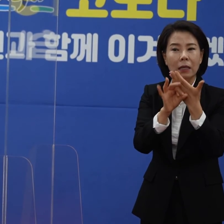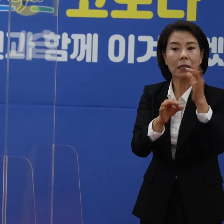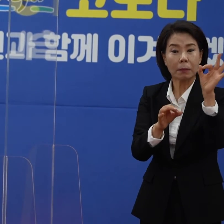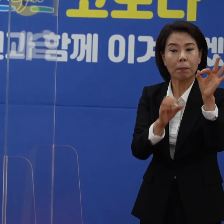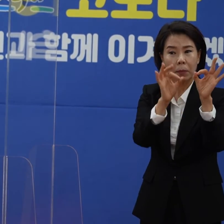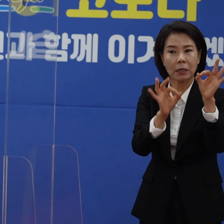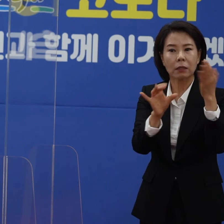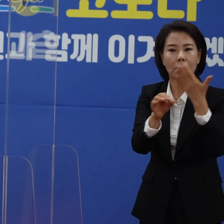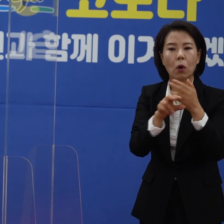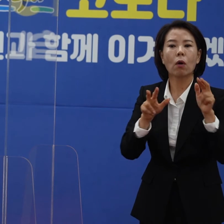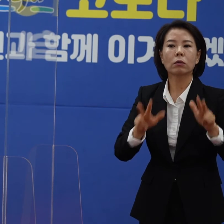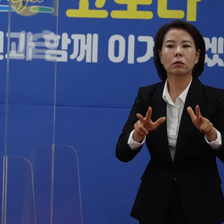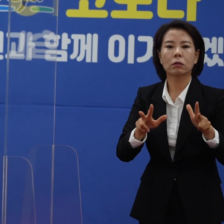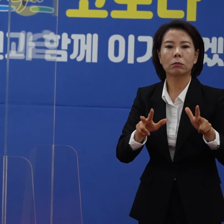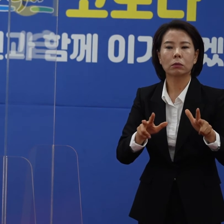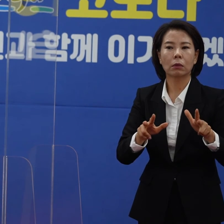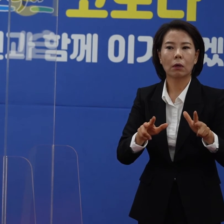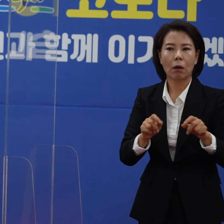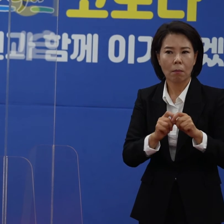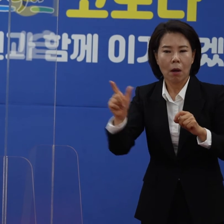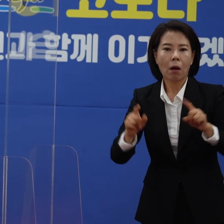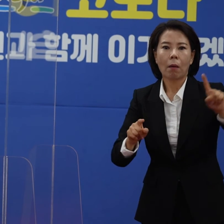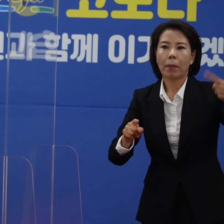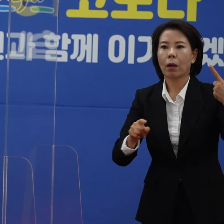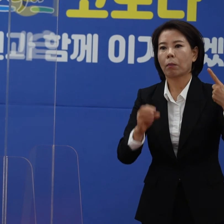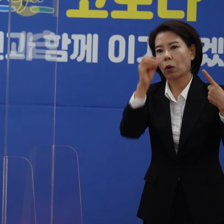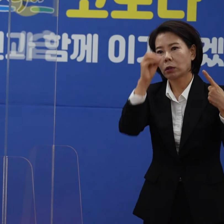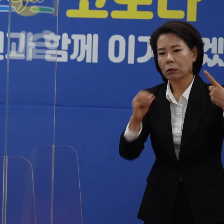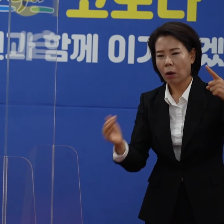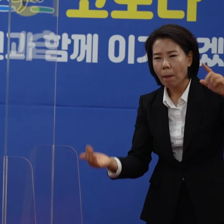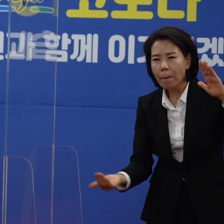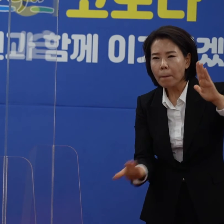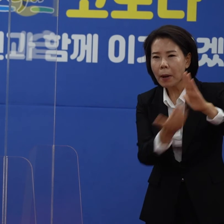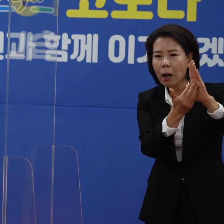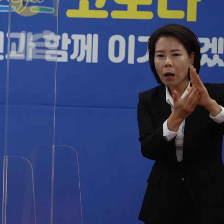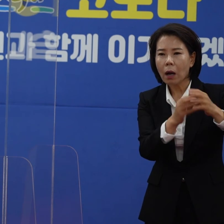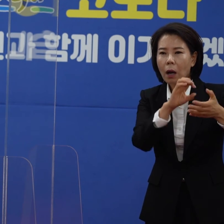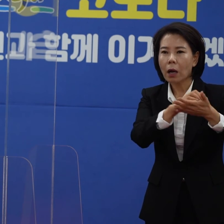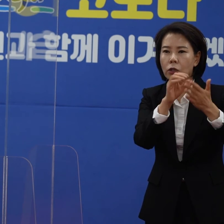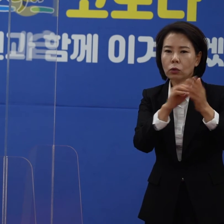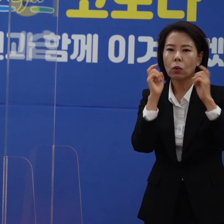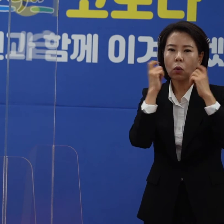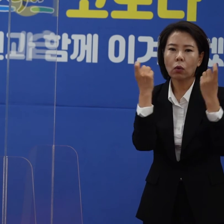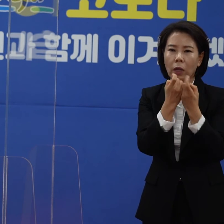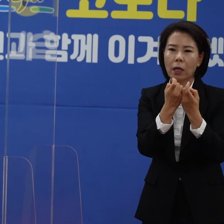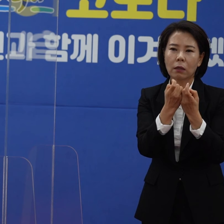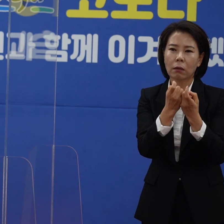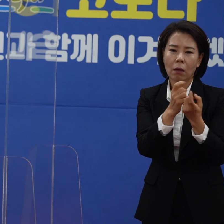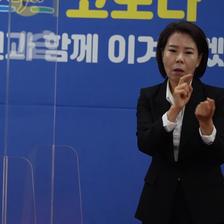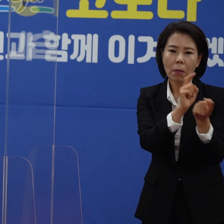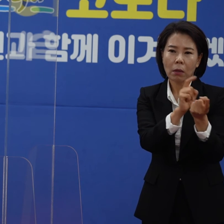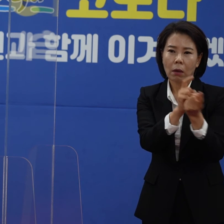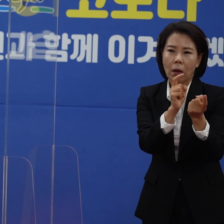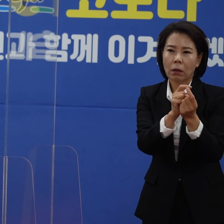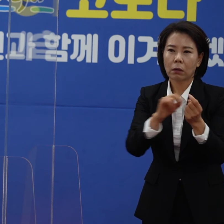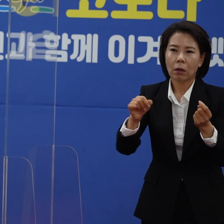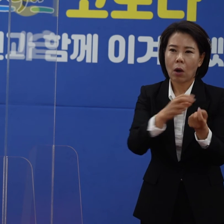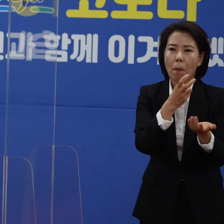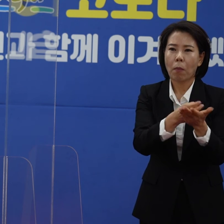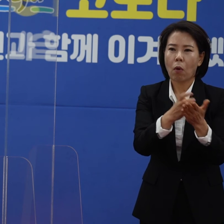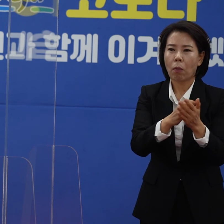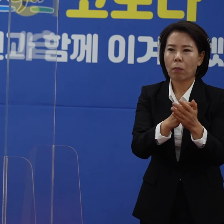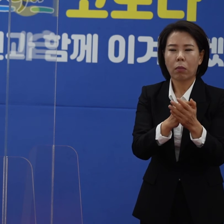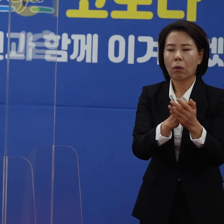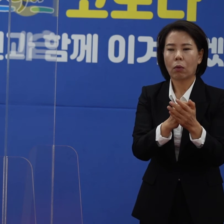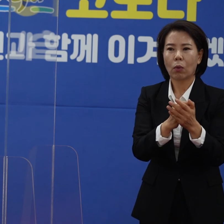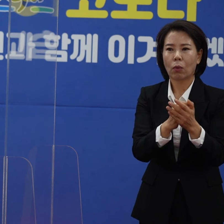지금은 거의 100% 육박할 정도로 접촉이 개인 방역 수칙을 지키지 않은 상태에서 접촉을 한 경우라면